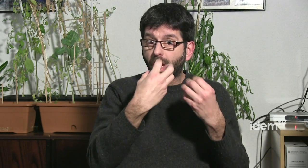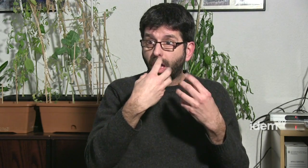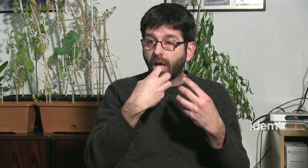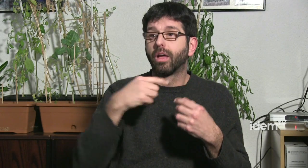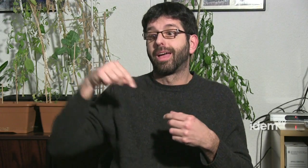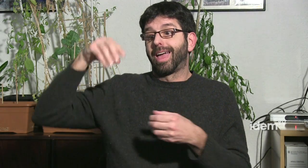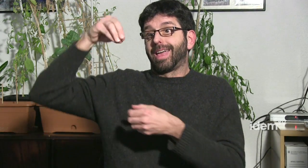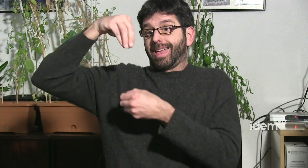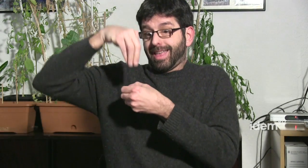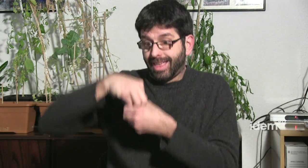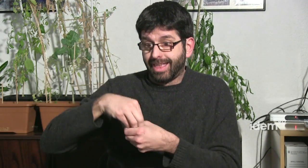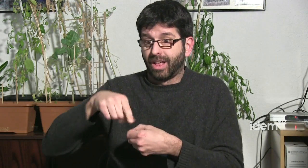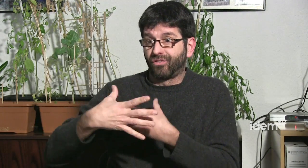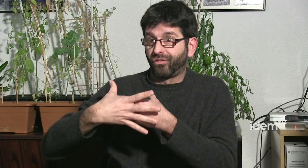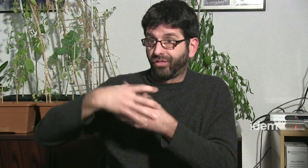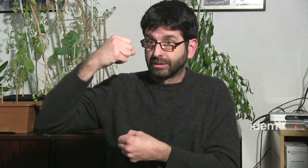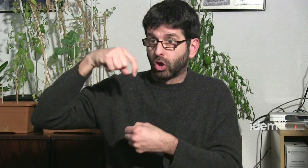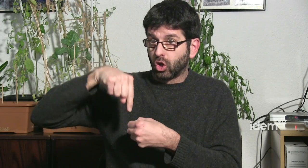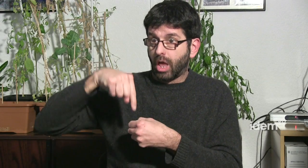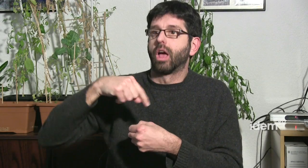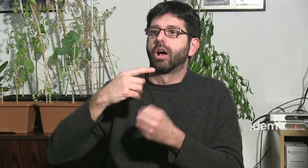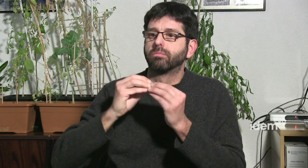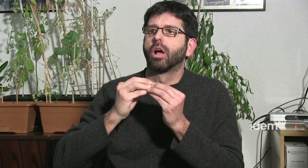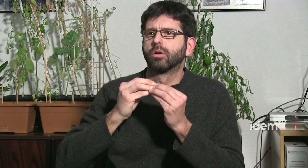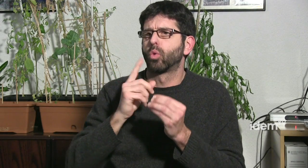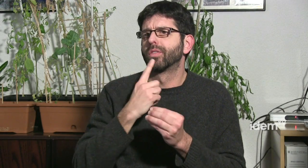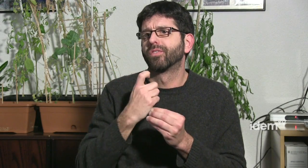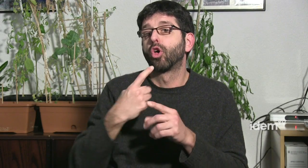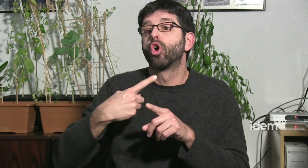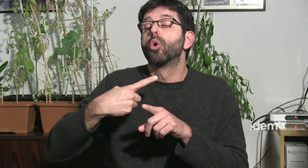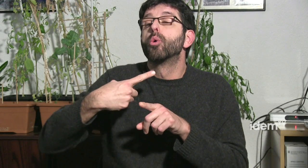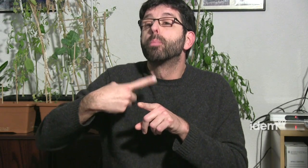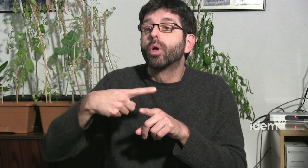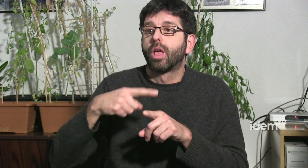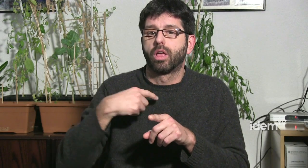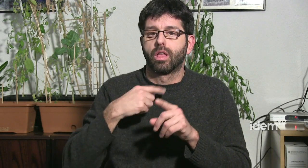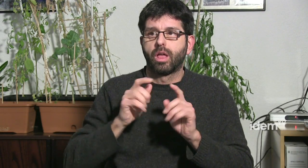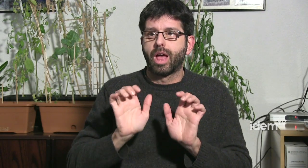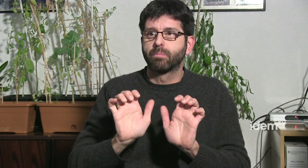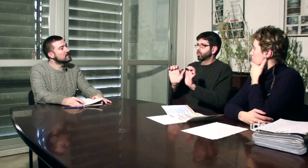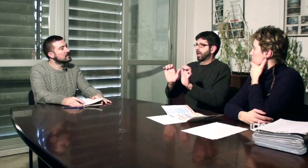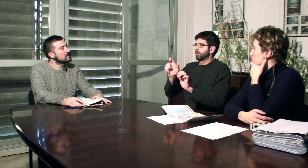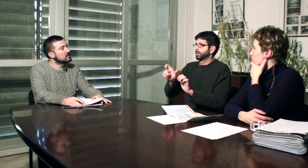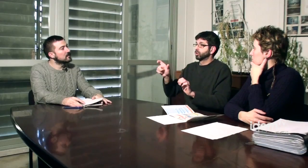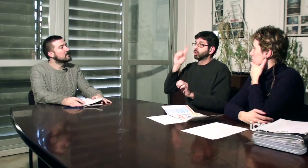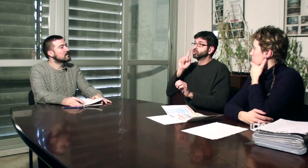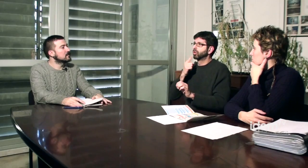Lambda que ens ha proporcionat molta informació, també la FESOR que ha treballat molt al respecte i